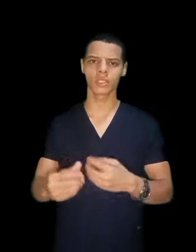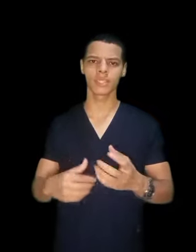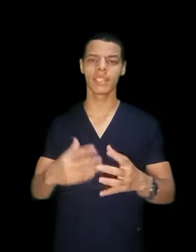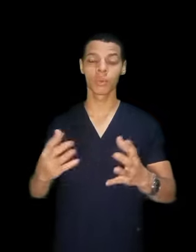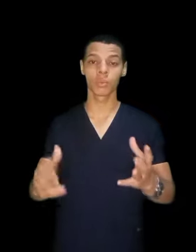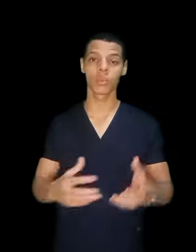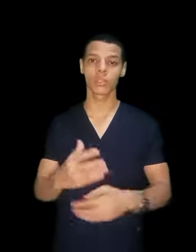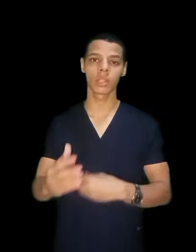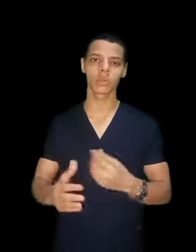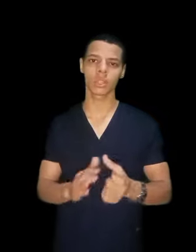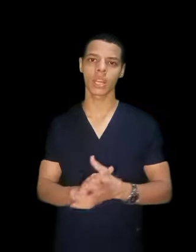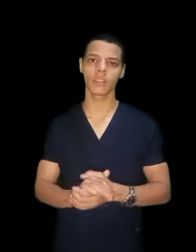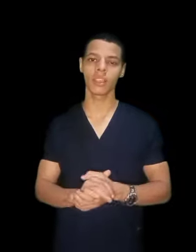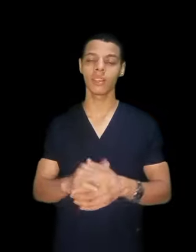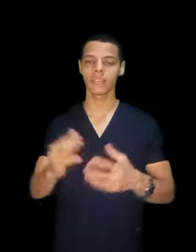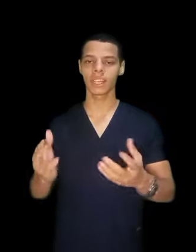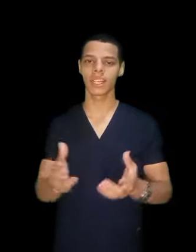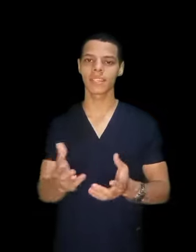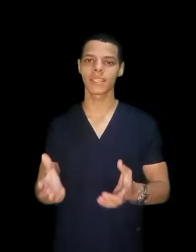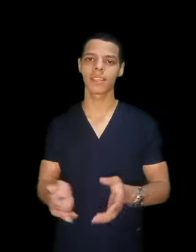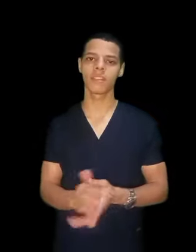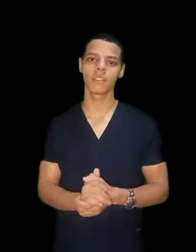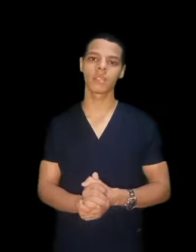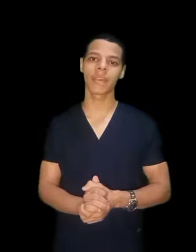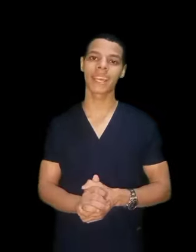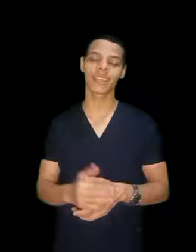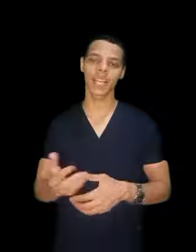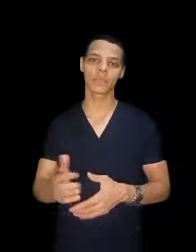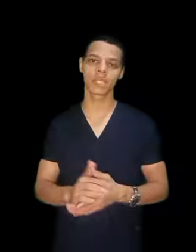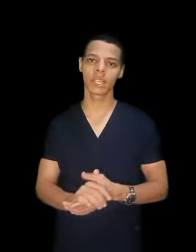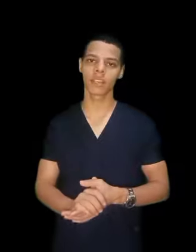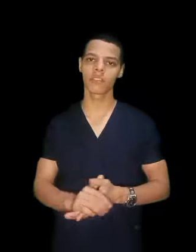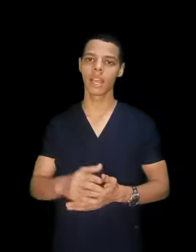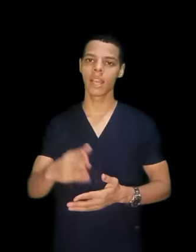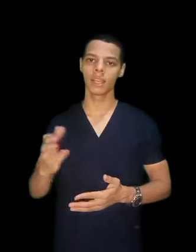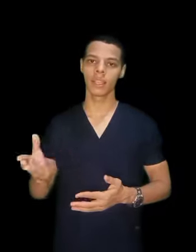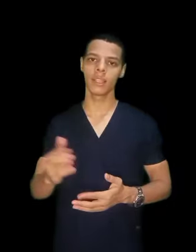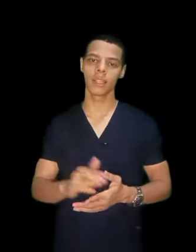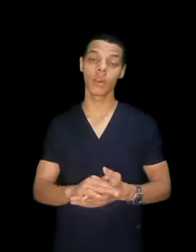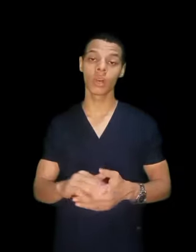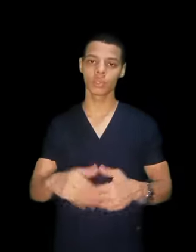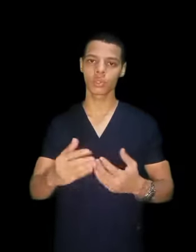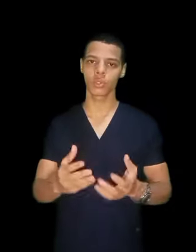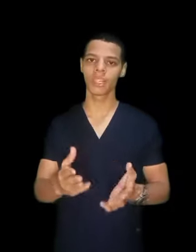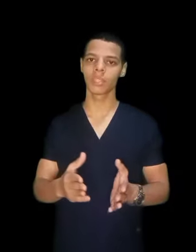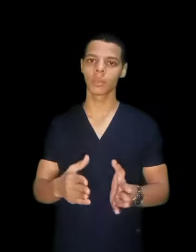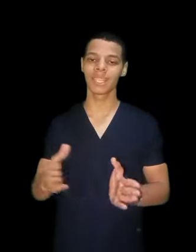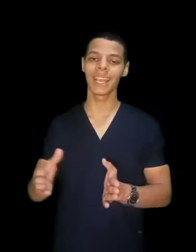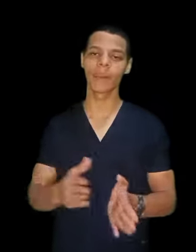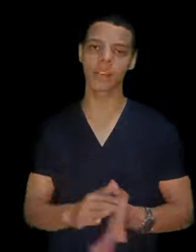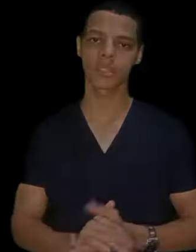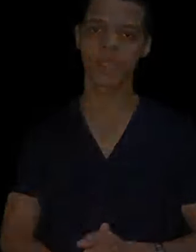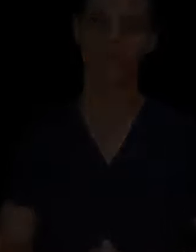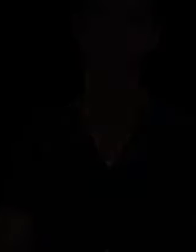الشخصية وموصلات ومش عارق ايه فهتلاقي السنة اقفليه معاك بخمسين الف لو هتخش كلية التمريد جامعة خاصة